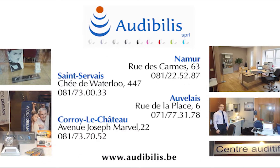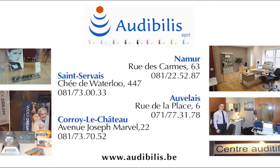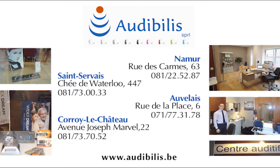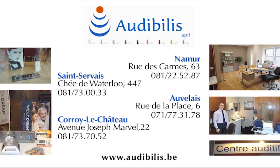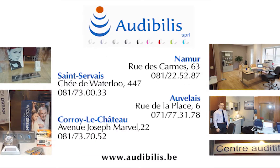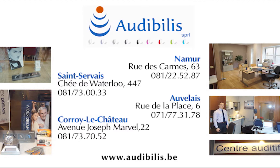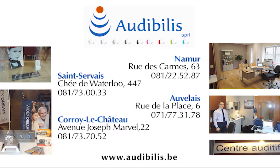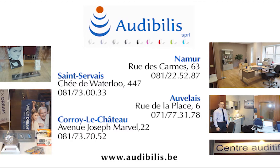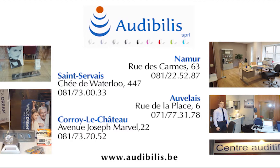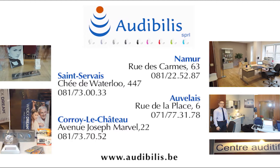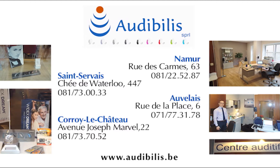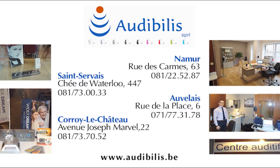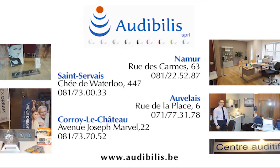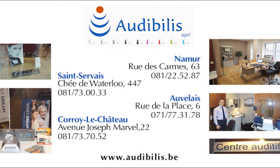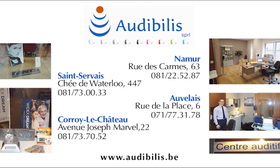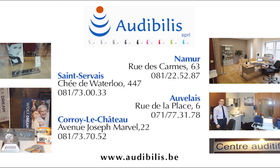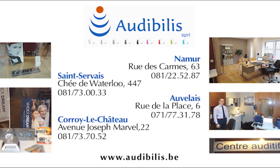Audibilis, la technologie au service de l'audition. revoir.-titrage 501